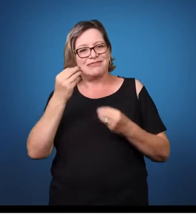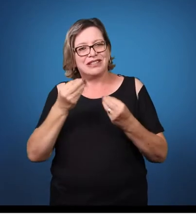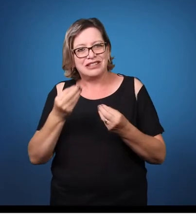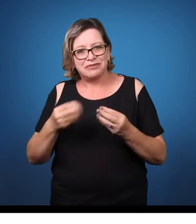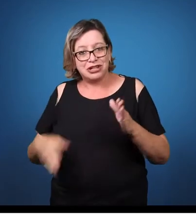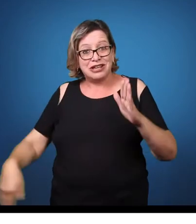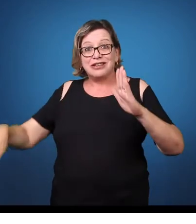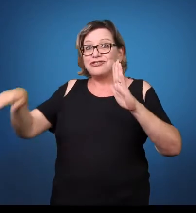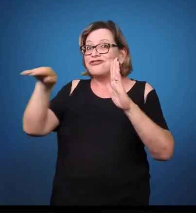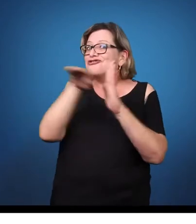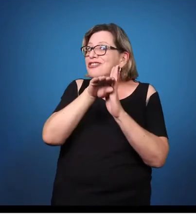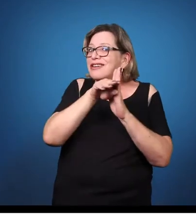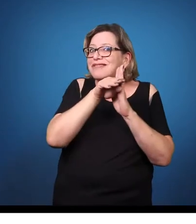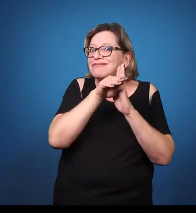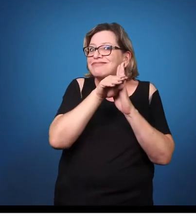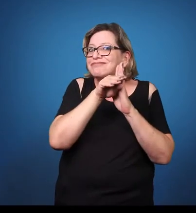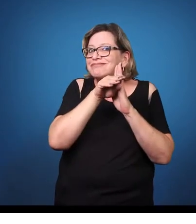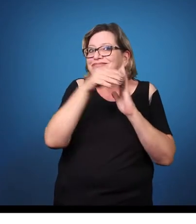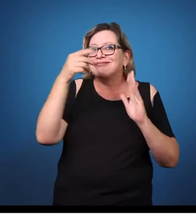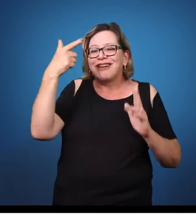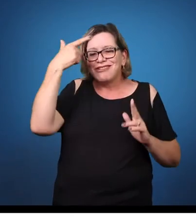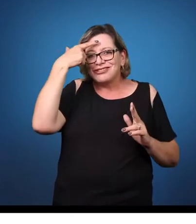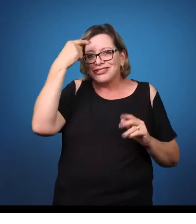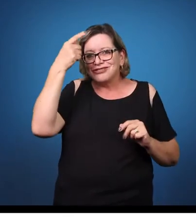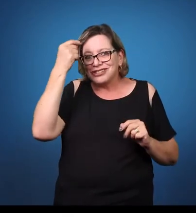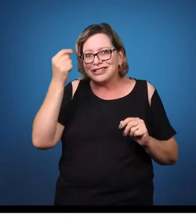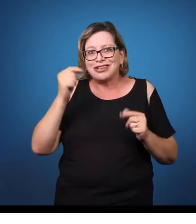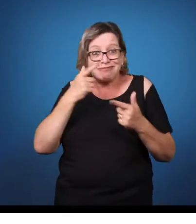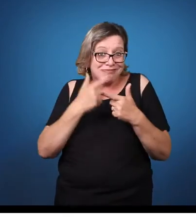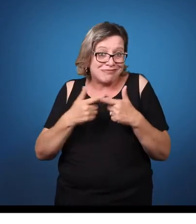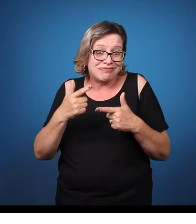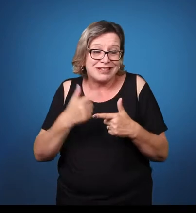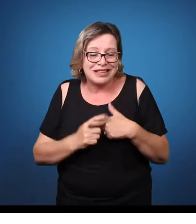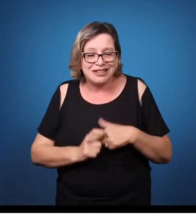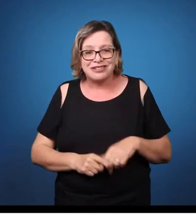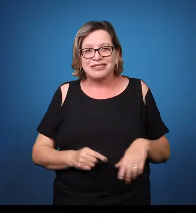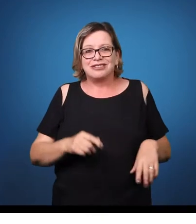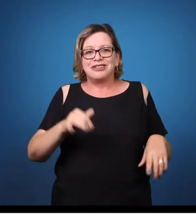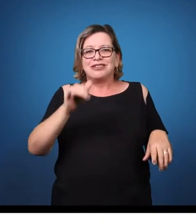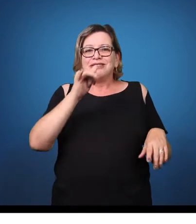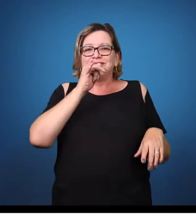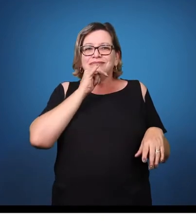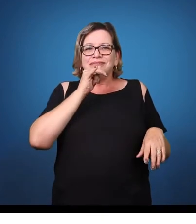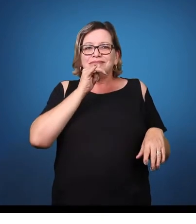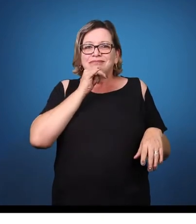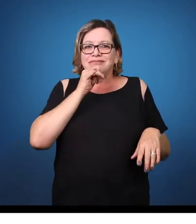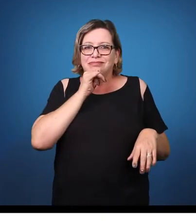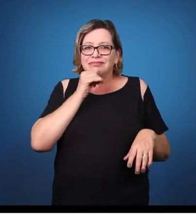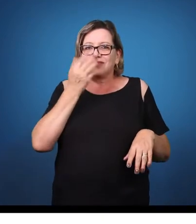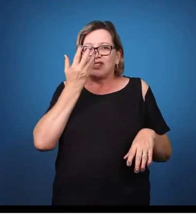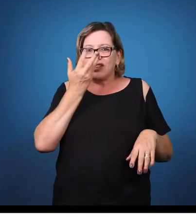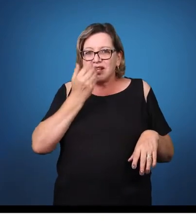diferenciar alguns fonemas, algumas letras. Não é que ele é desatento, é que realmente,